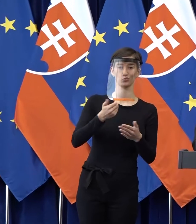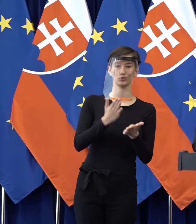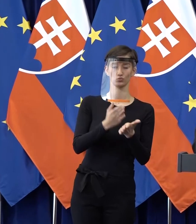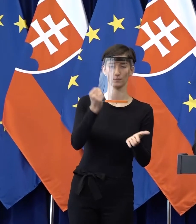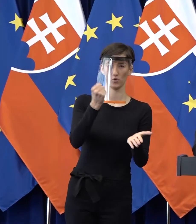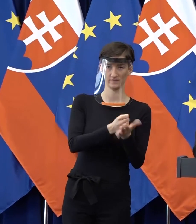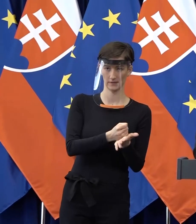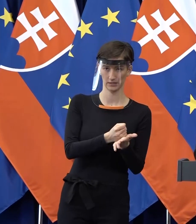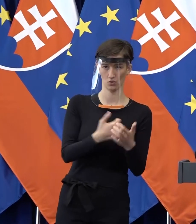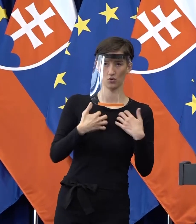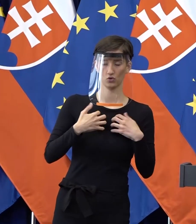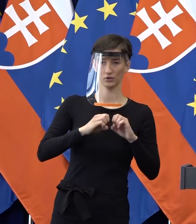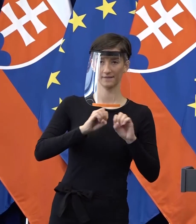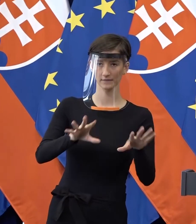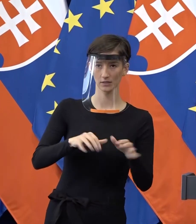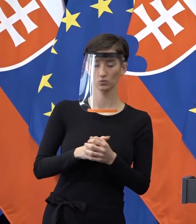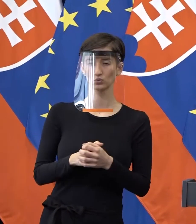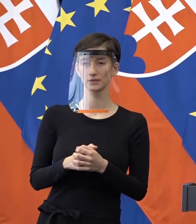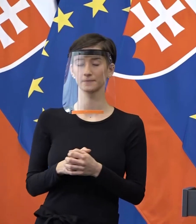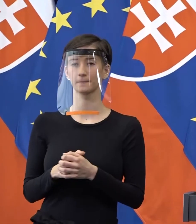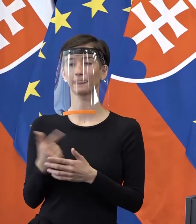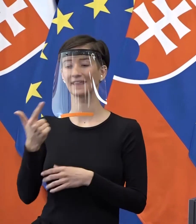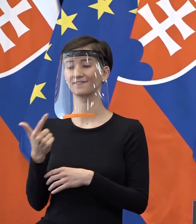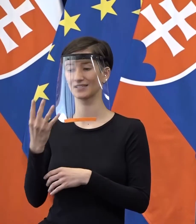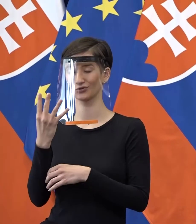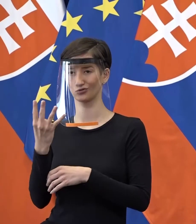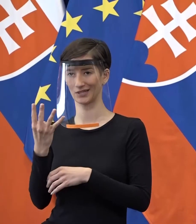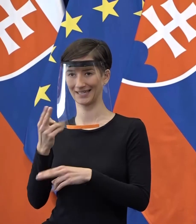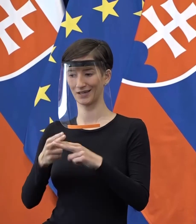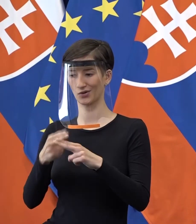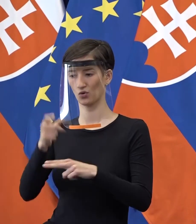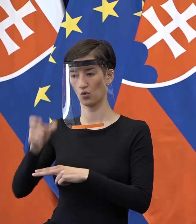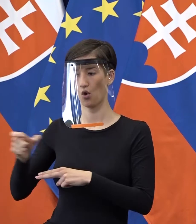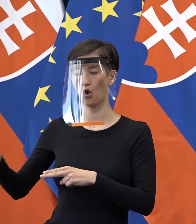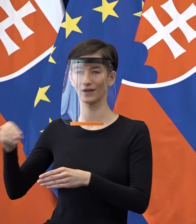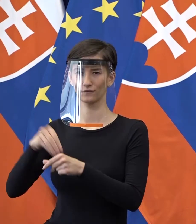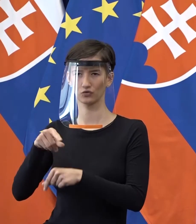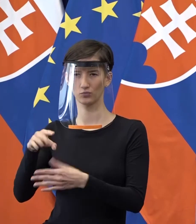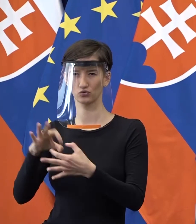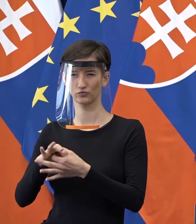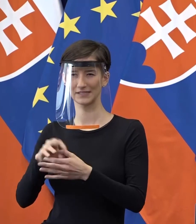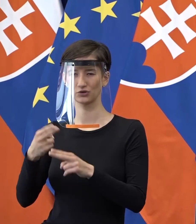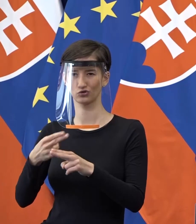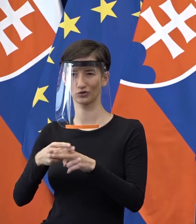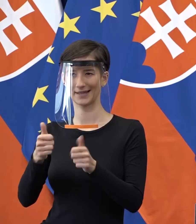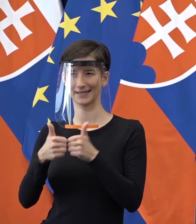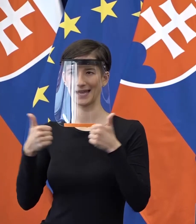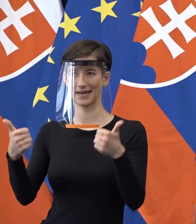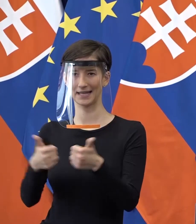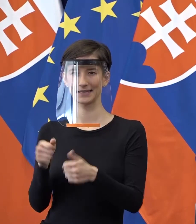24 pacientov sa nachádzalo v karanténnej stanici. Čiže ten problém ešte zo včera trošku viacej